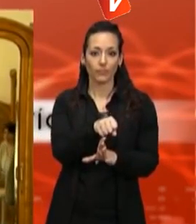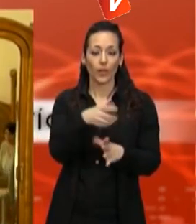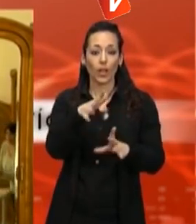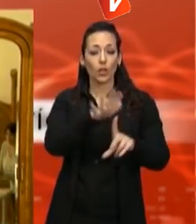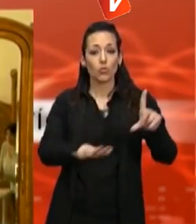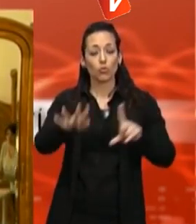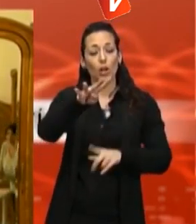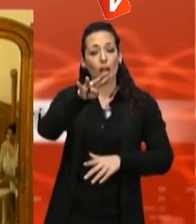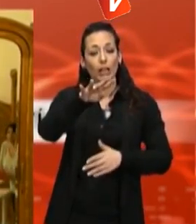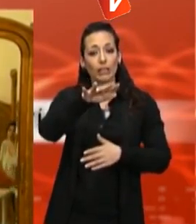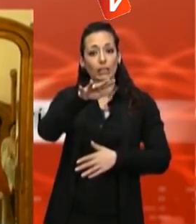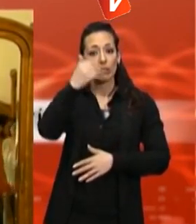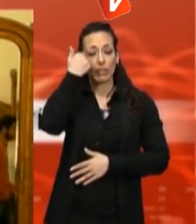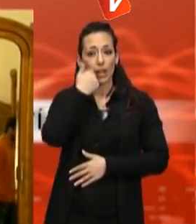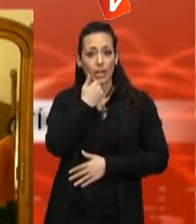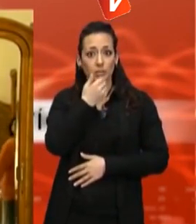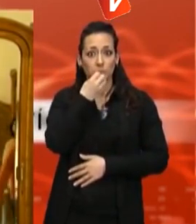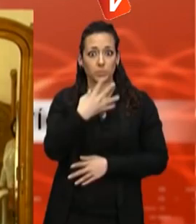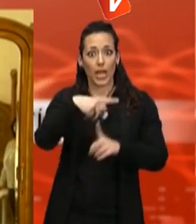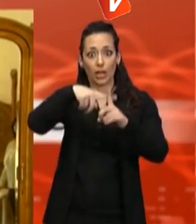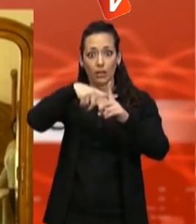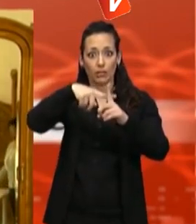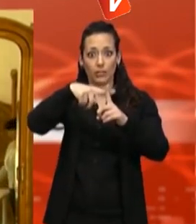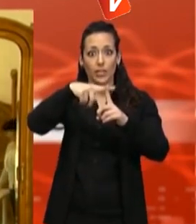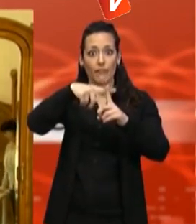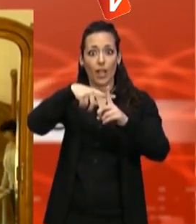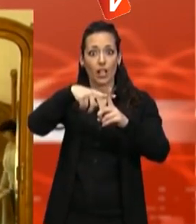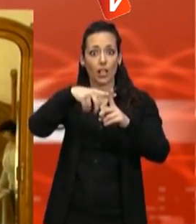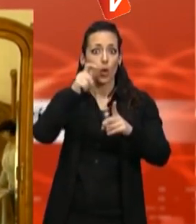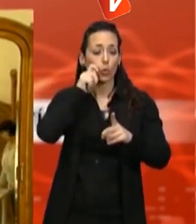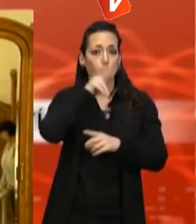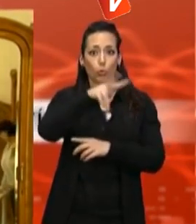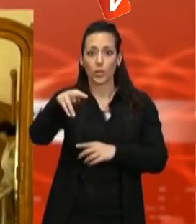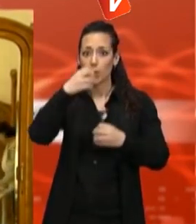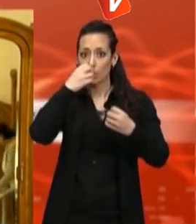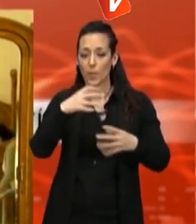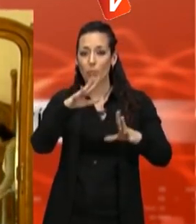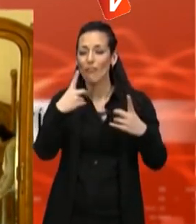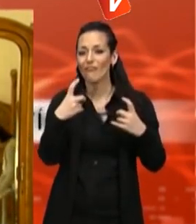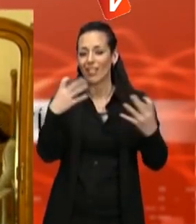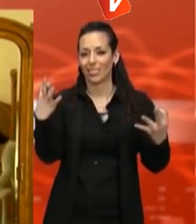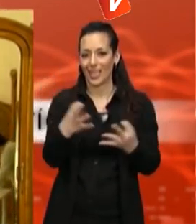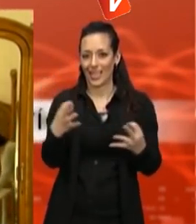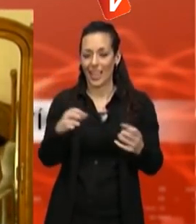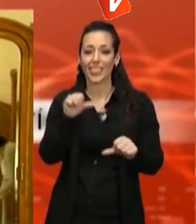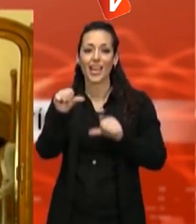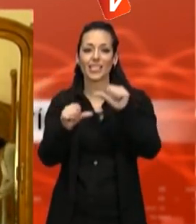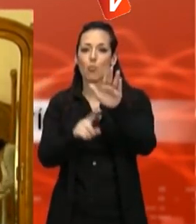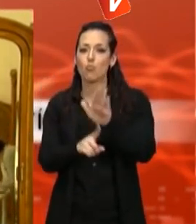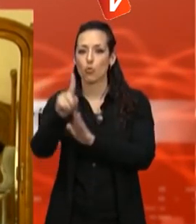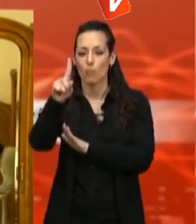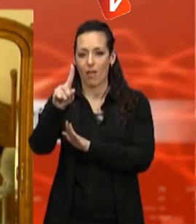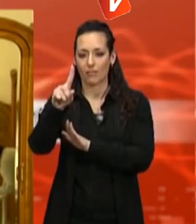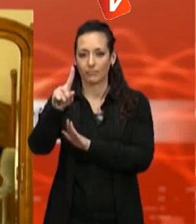de turisme i el que caldria és desenvolupar tot el que és la indústria turística a la ciutat i,